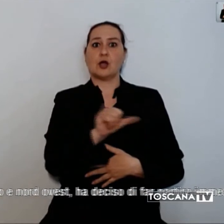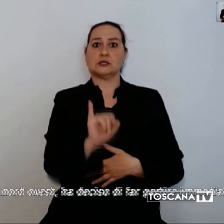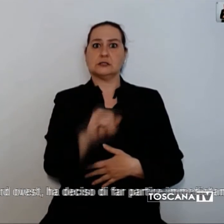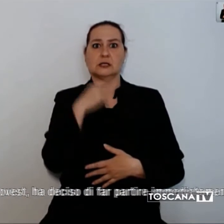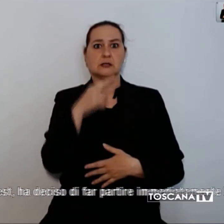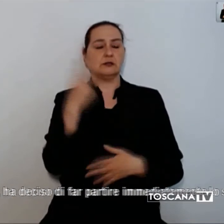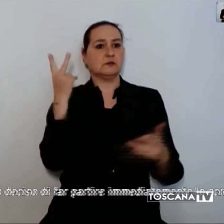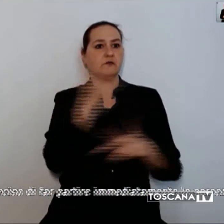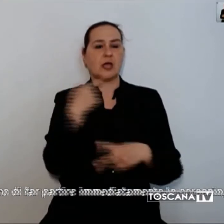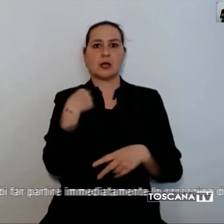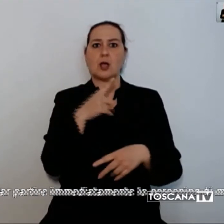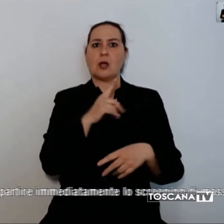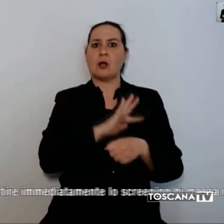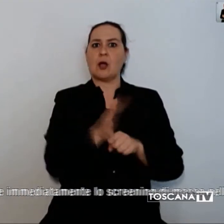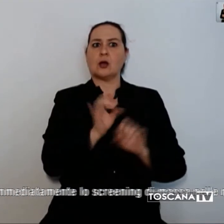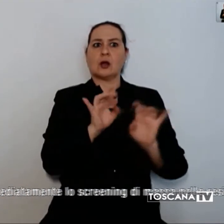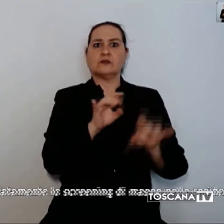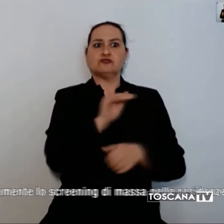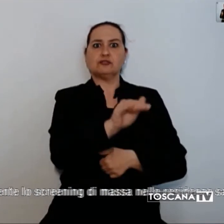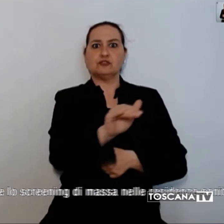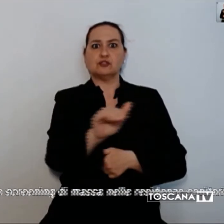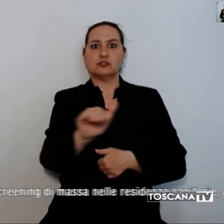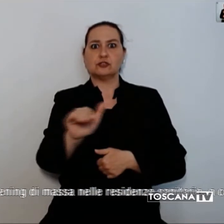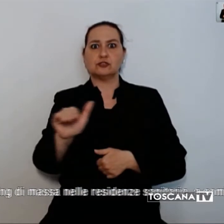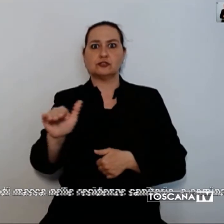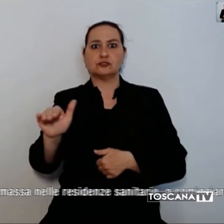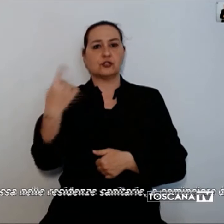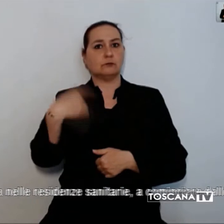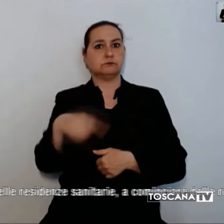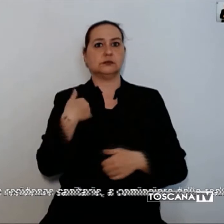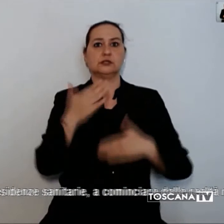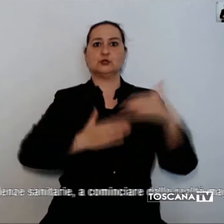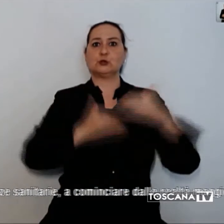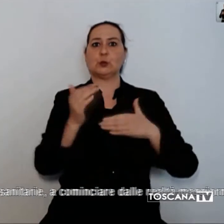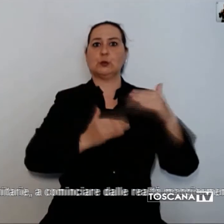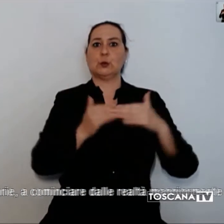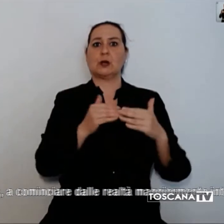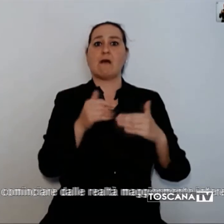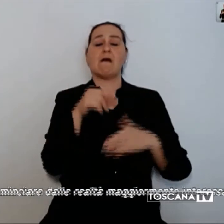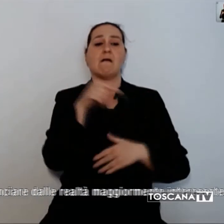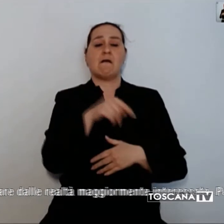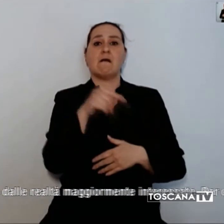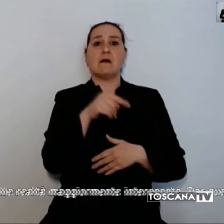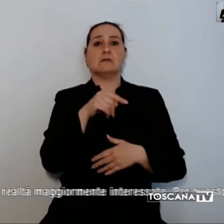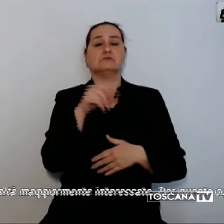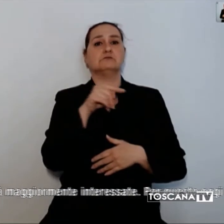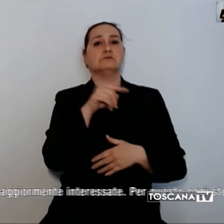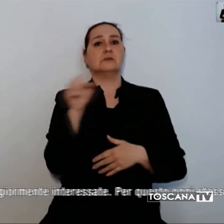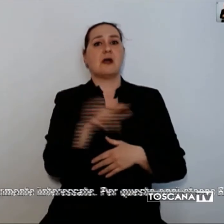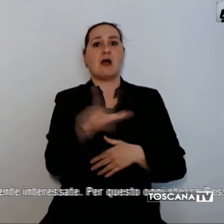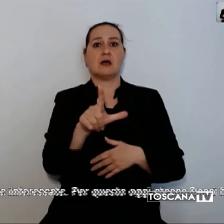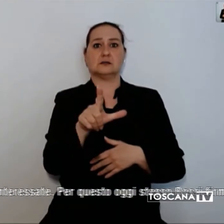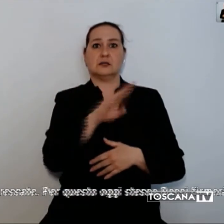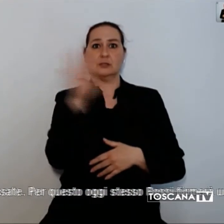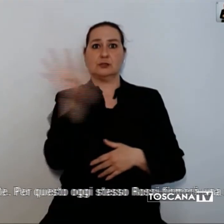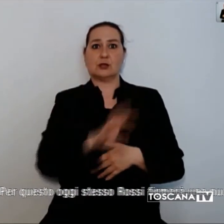positività che si sono proprio verificati in queste strutture, soprattutto nelle AS Toscana Centro e Nord-Ovest, ha deciso